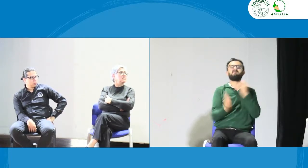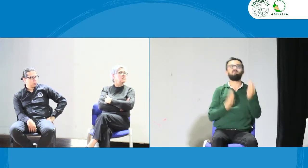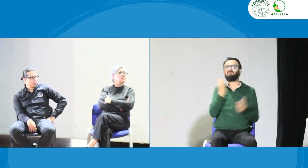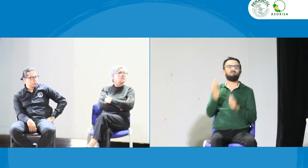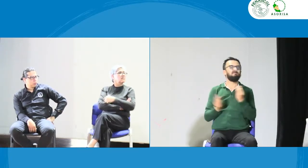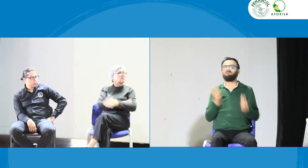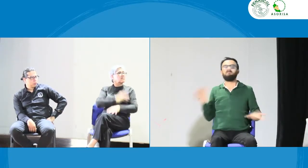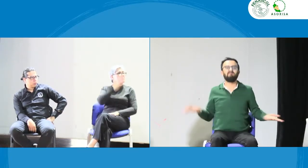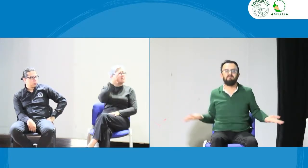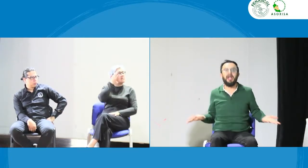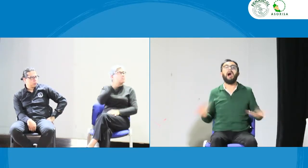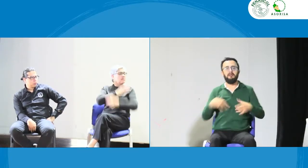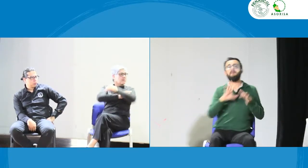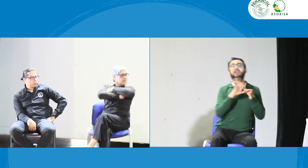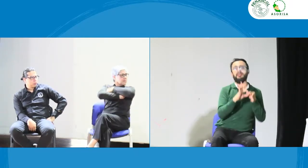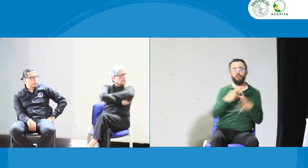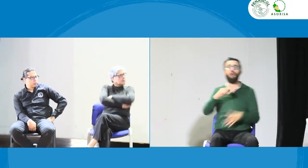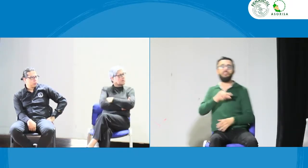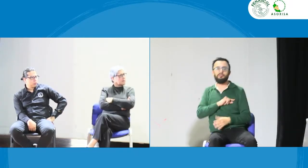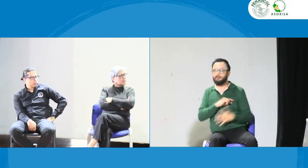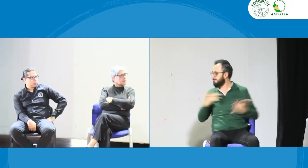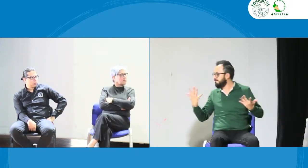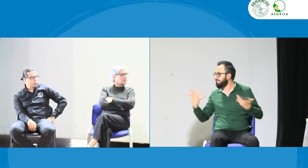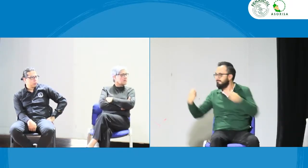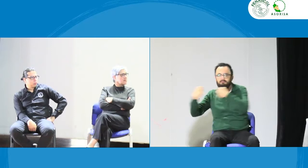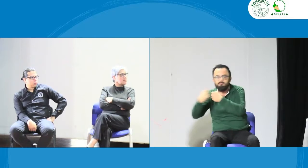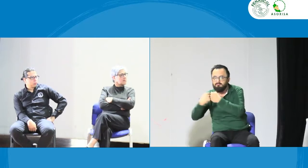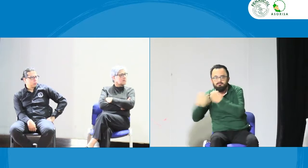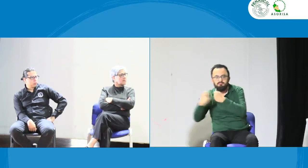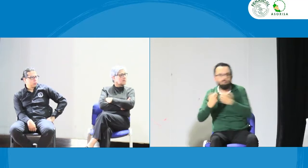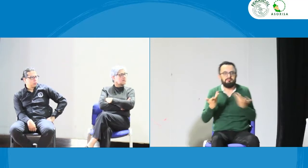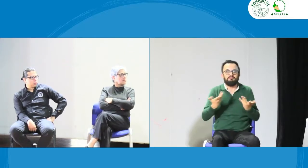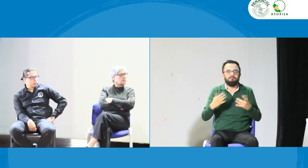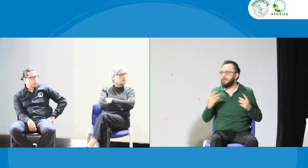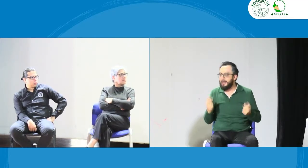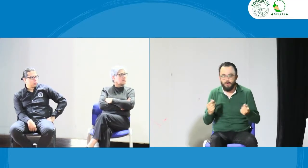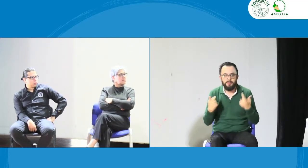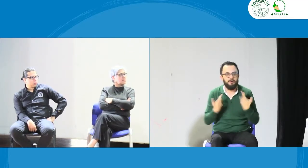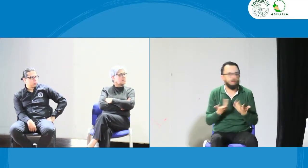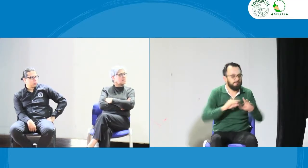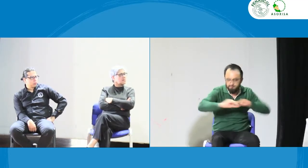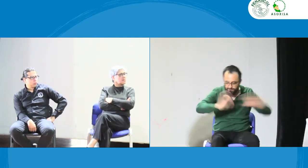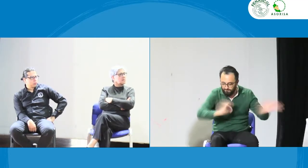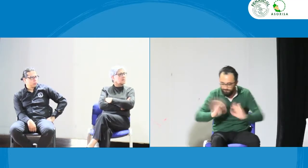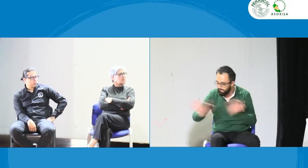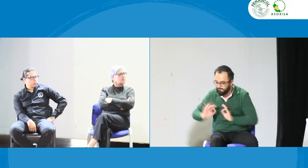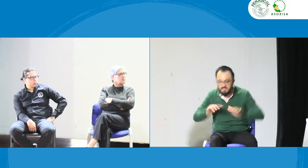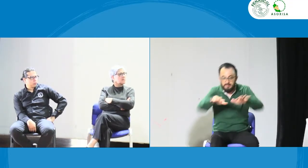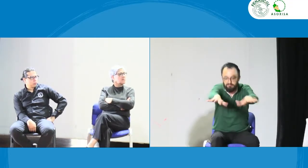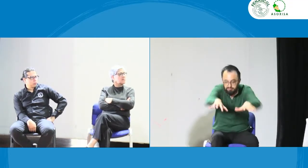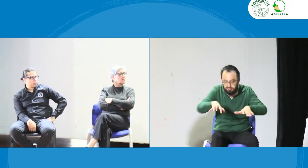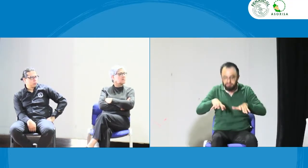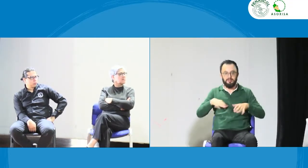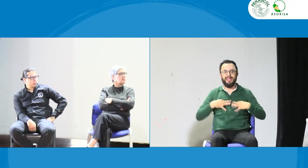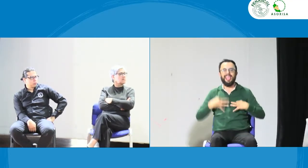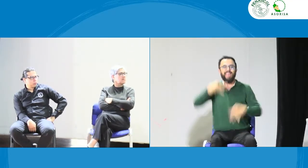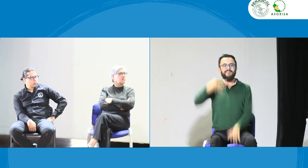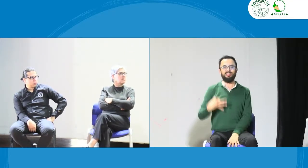existía hace tanto tiempo que se tenía el espacio en la Universidad del Valle en la parte tecnológica, o la formación que se estaba haciendo en Fenascol.